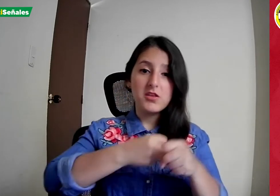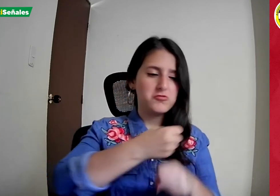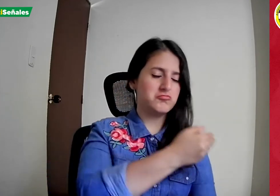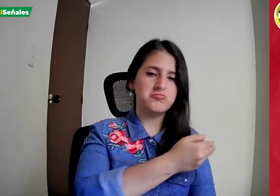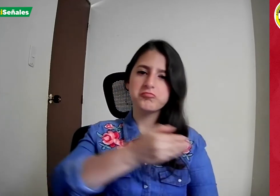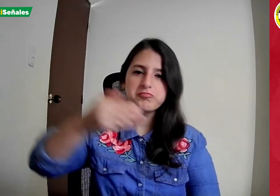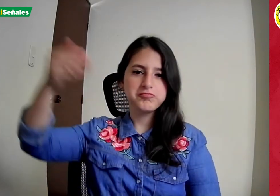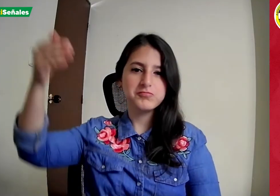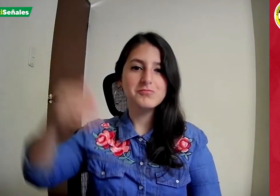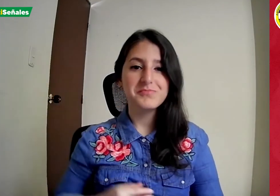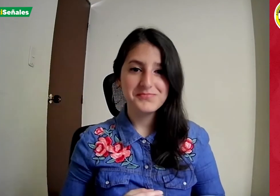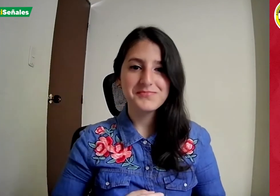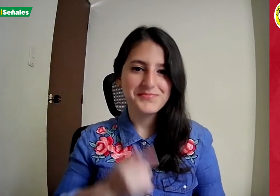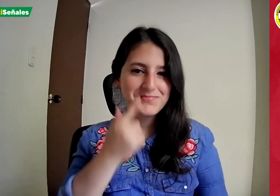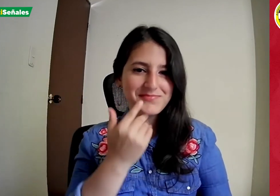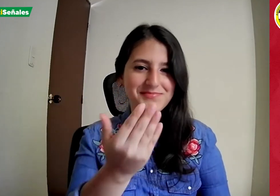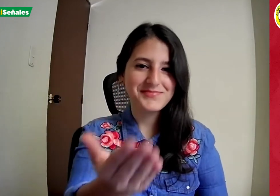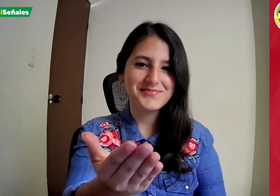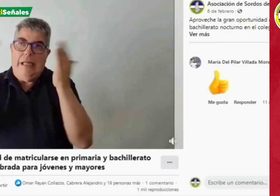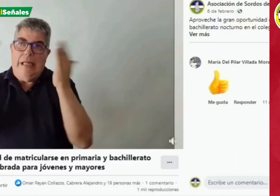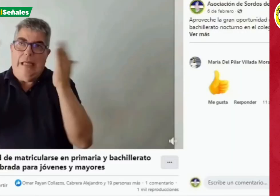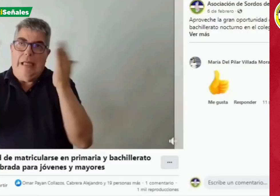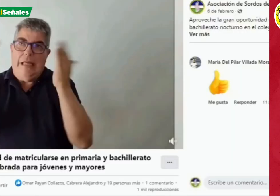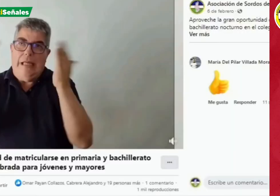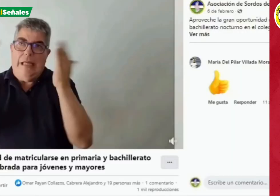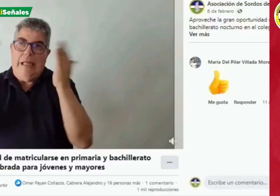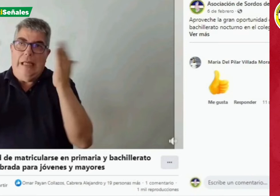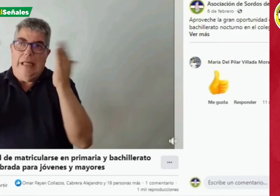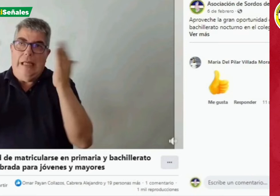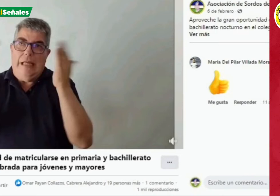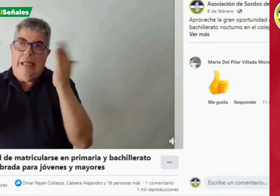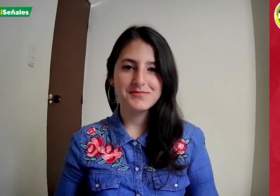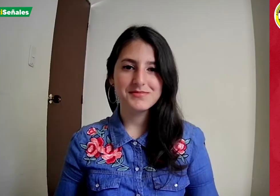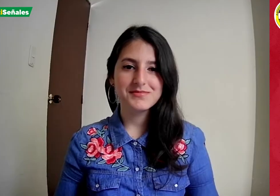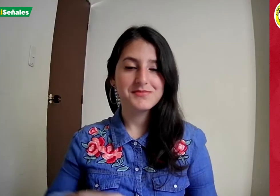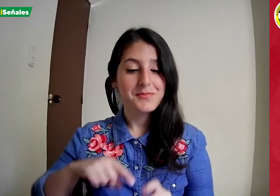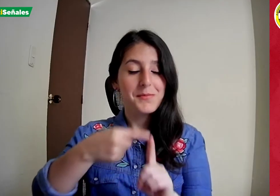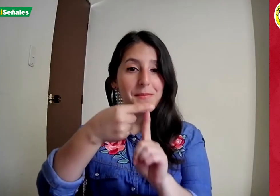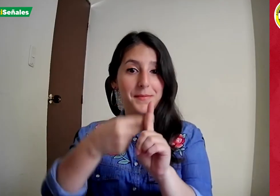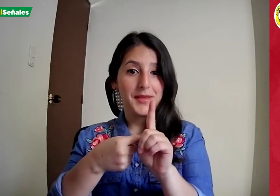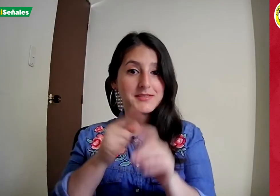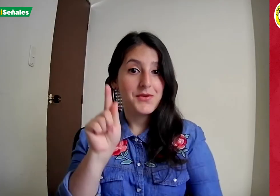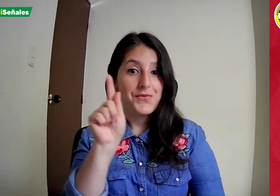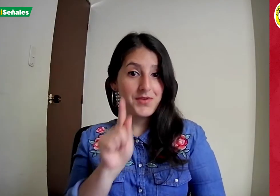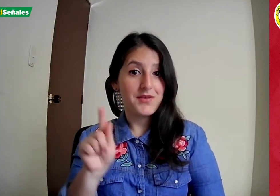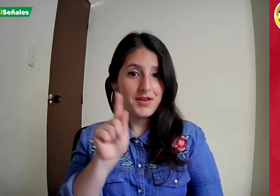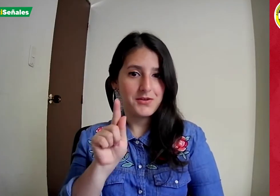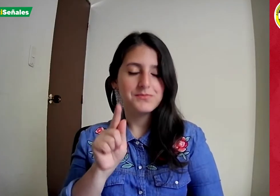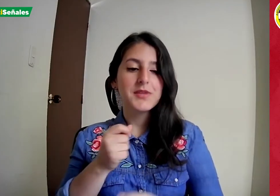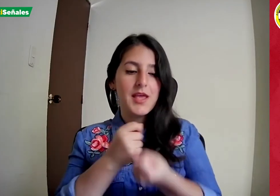como en bachillerato en la institución. Miremos. En el mes de febrero, también se hizo la